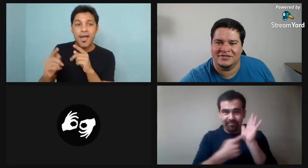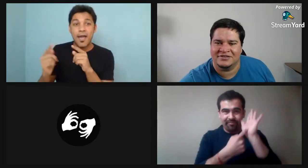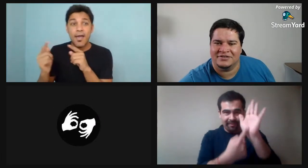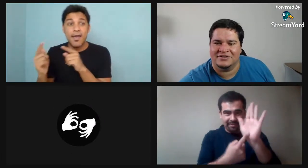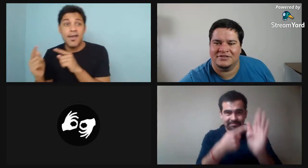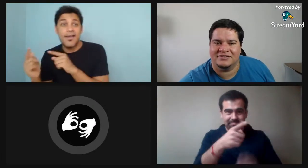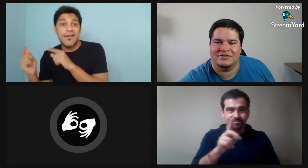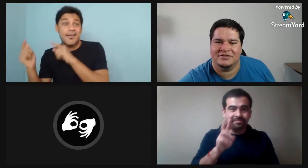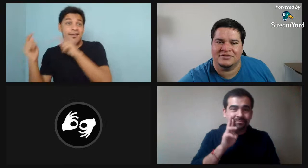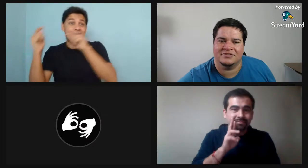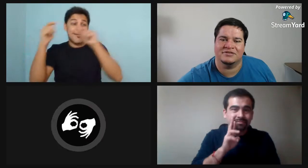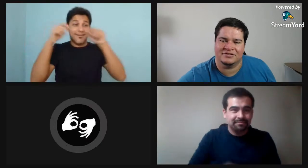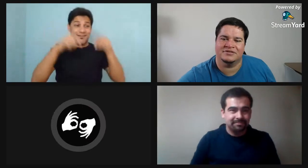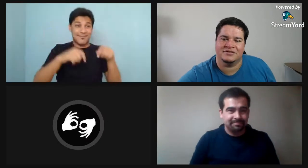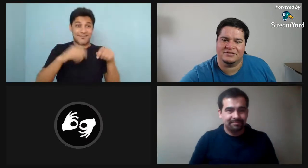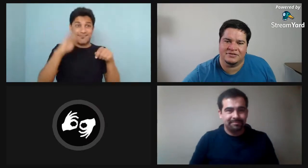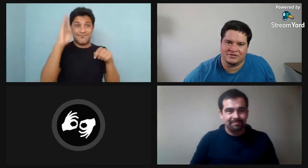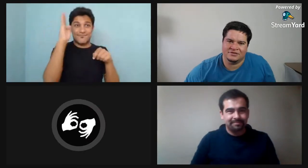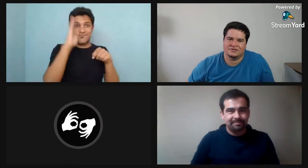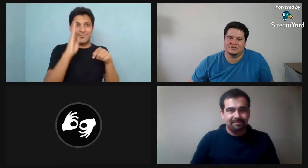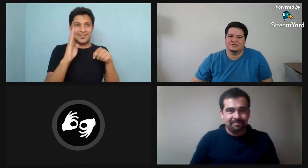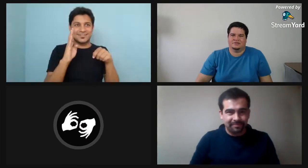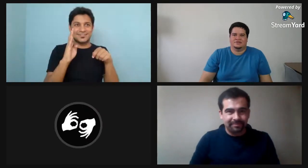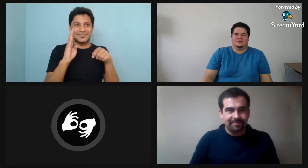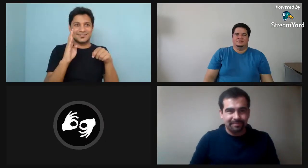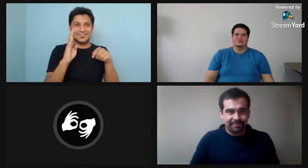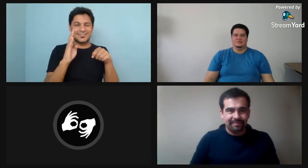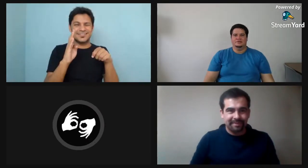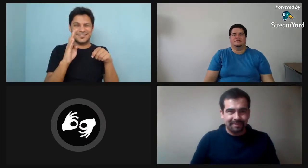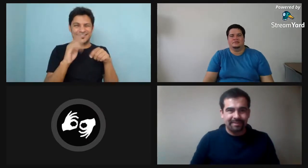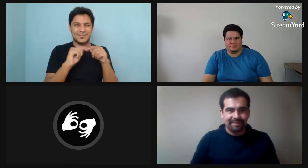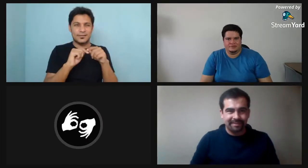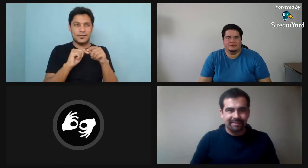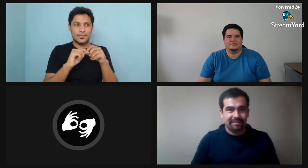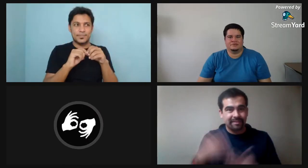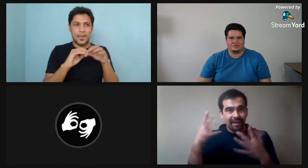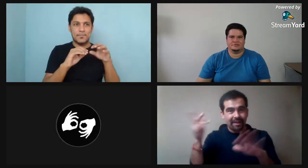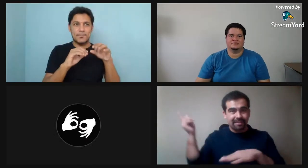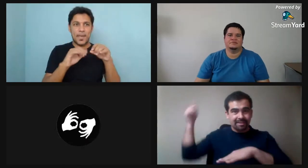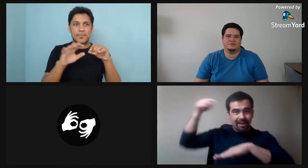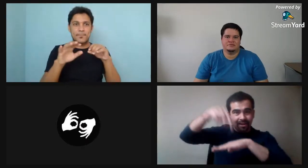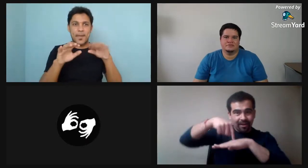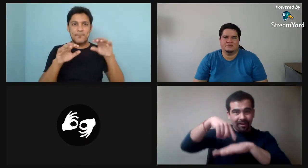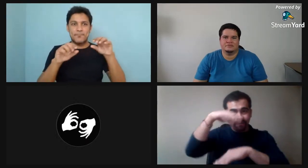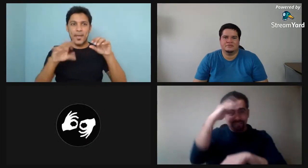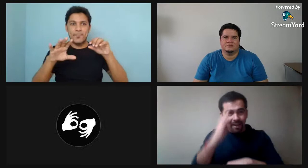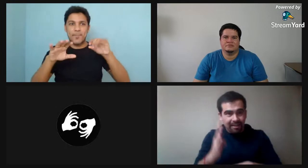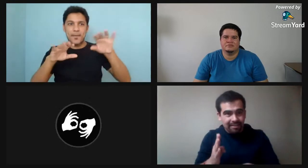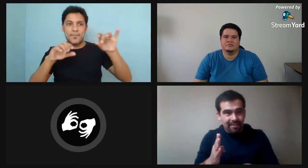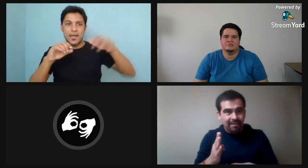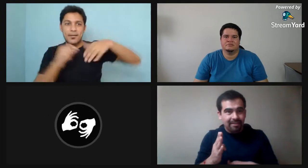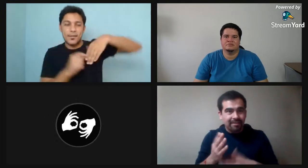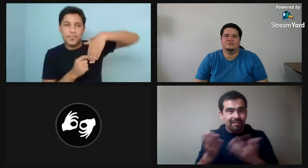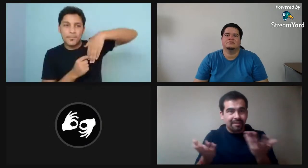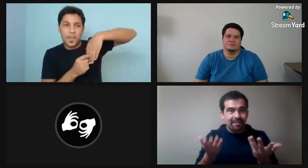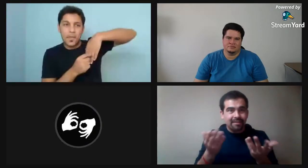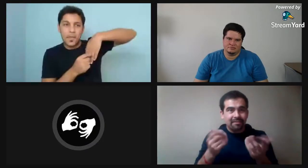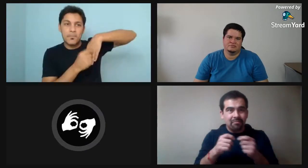bueno es si voy a presentar ahora dice ricardo no entonces tú ya